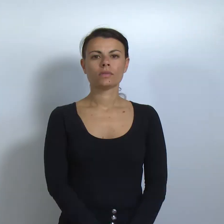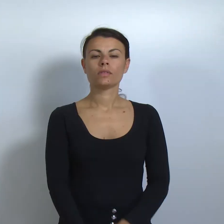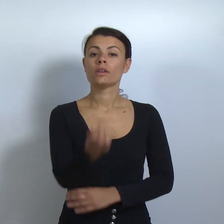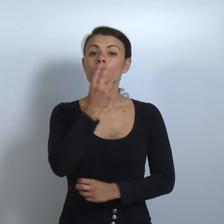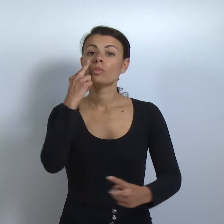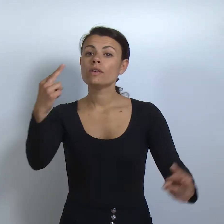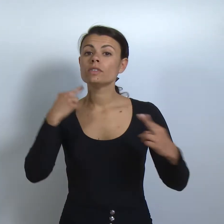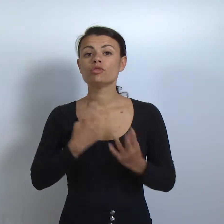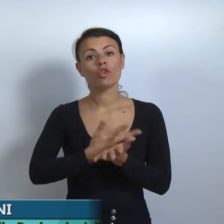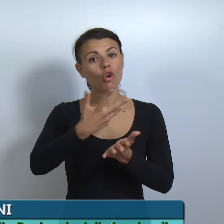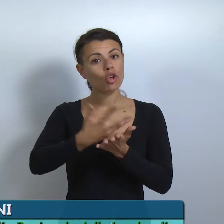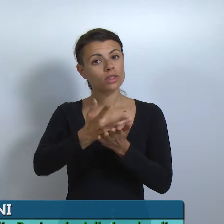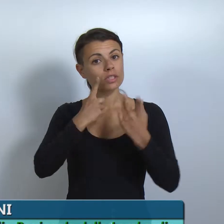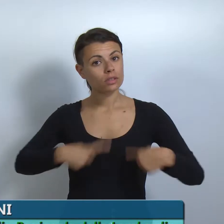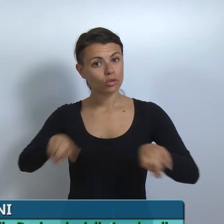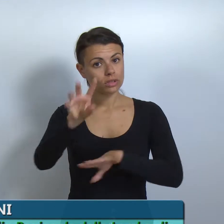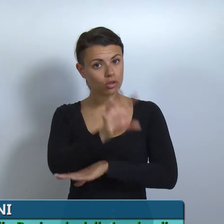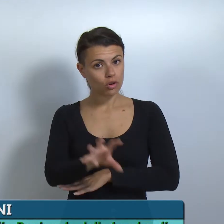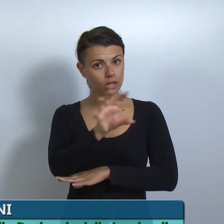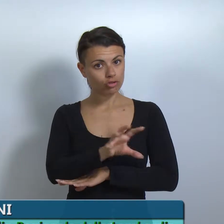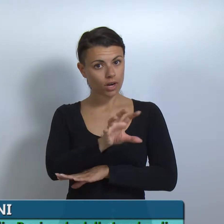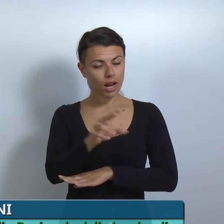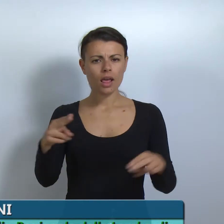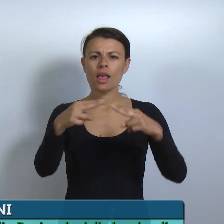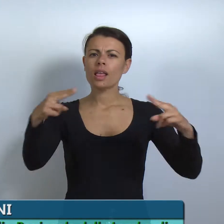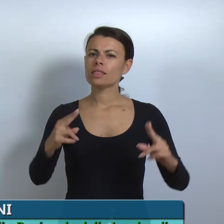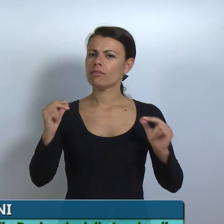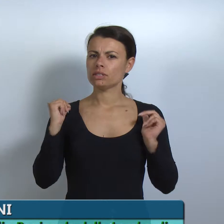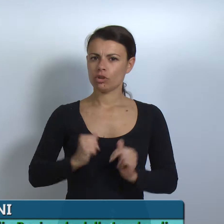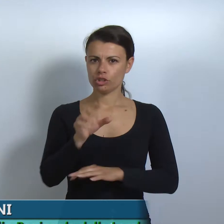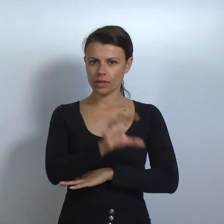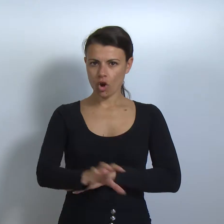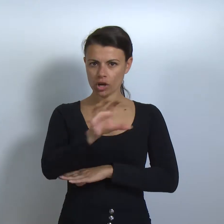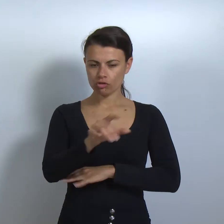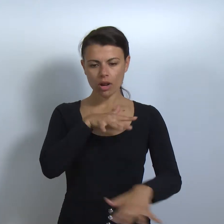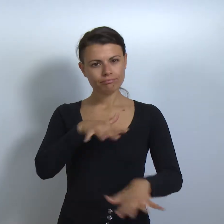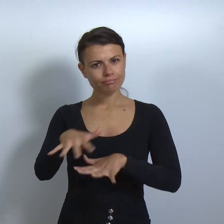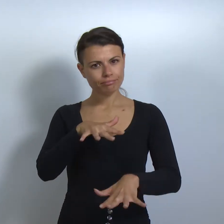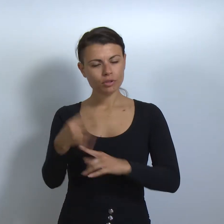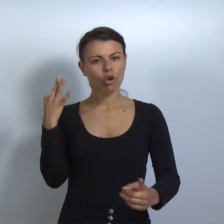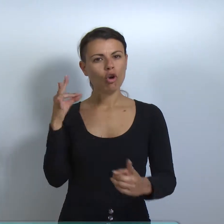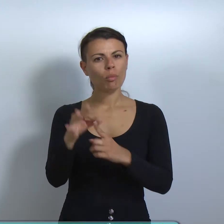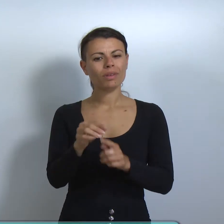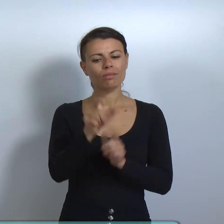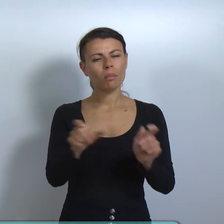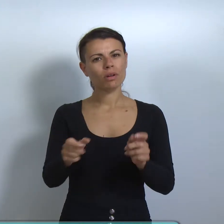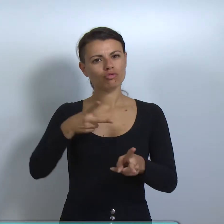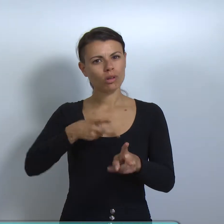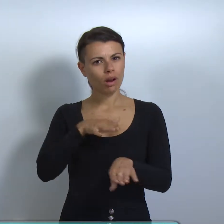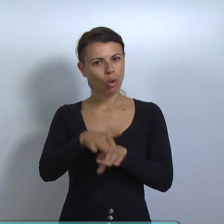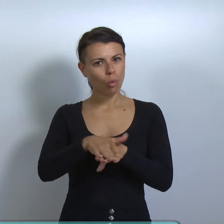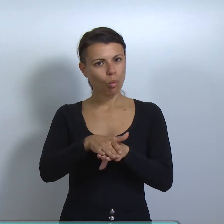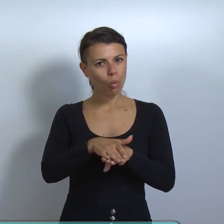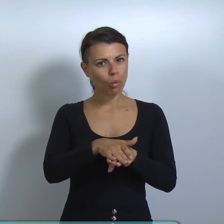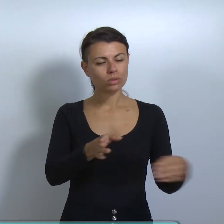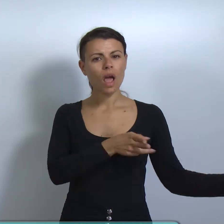Ben trovati con le notizie dal Consiglio regionale, difensore civico regionale in prima linea per tutelare i pendolari